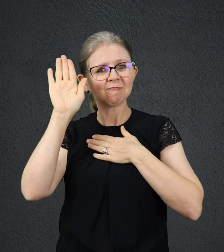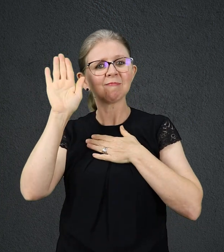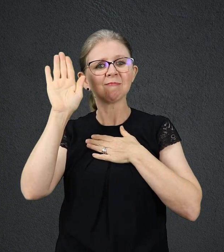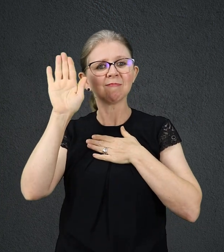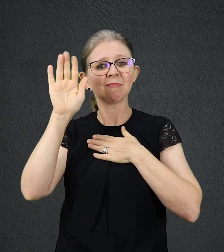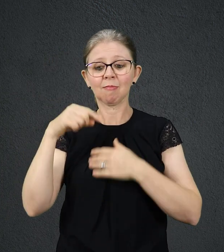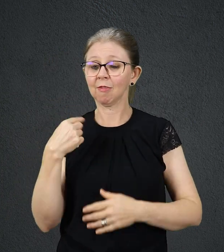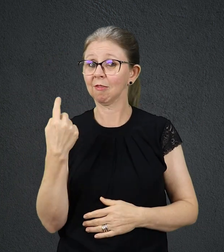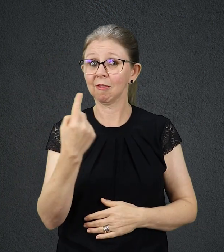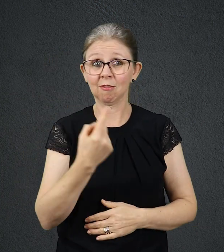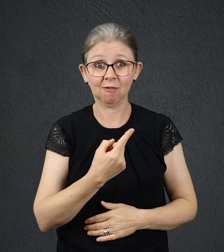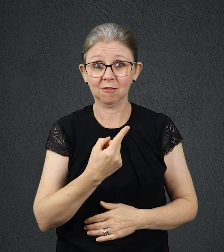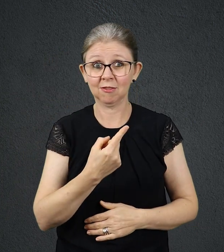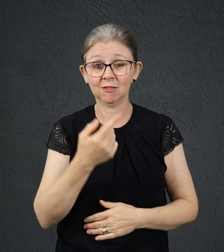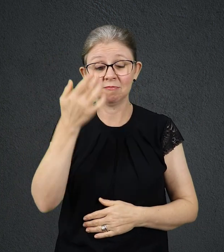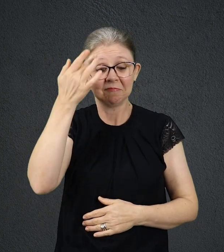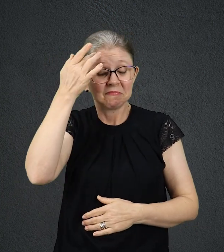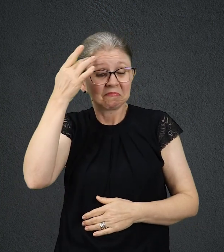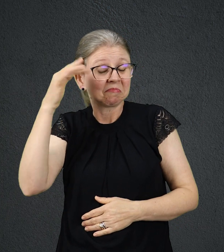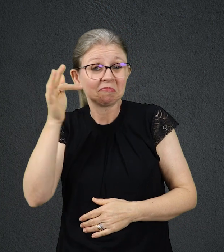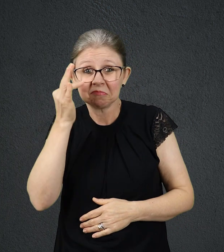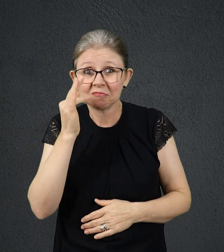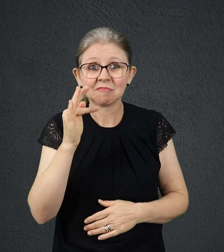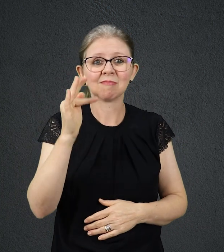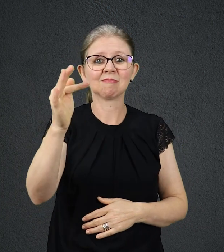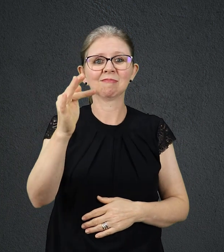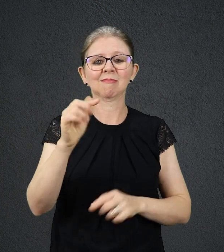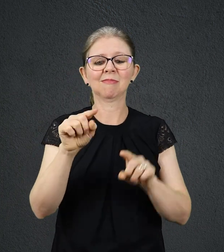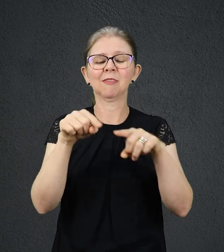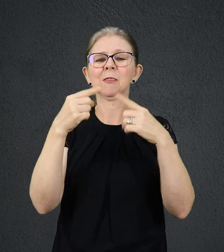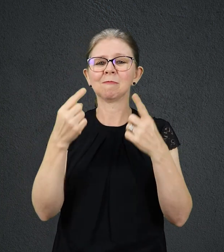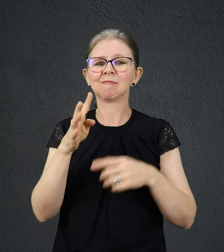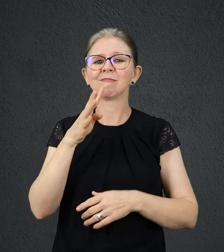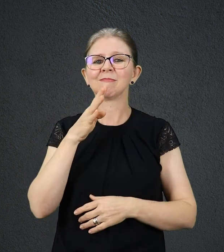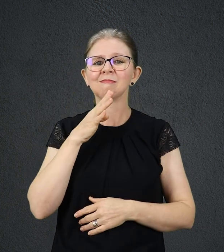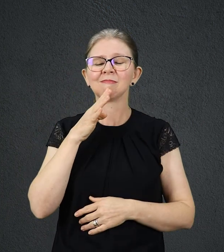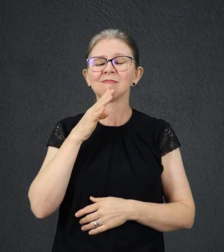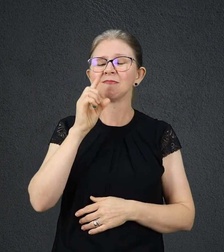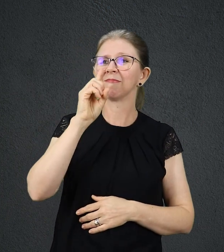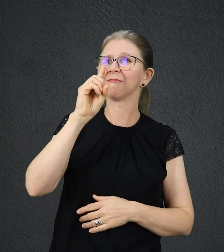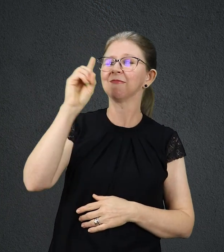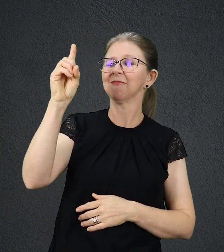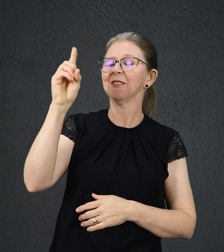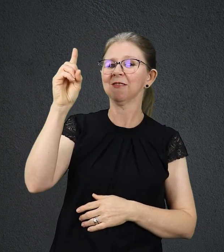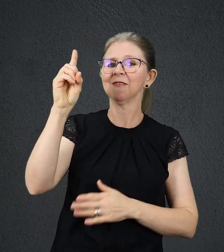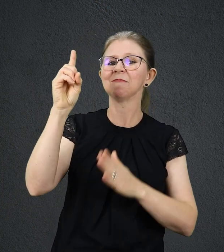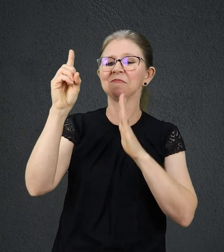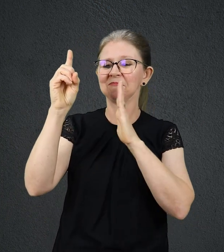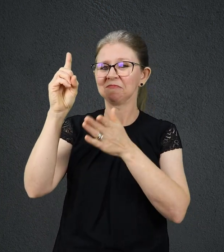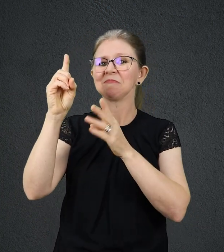sabemos o que vai acontecer amanhã, mas conhecemos aquele que sabe. Conhecemos Jesus, o nosso Salvador,